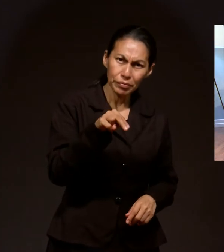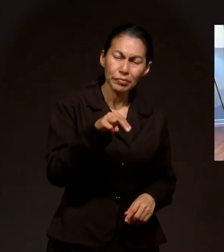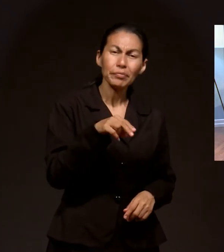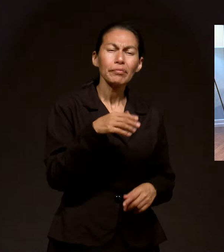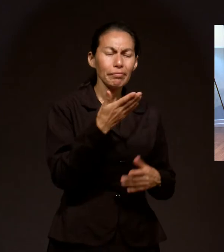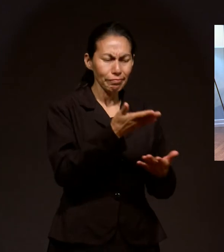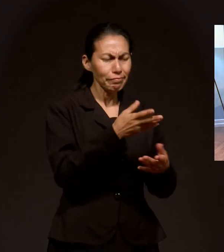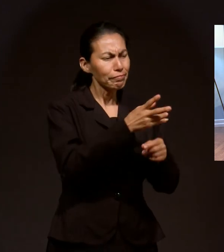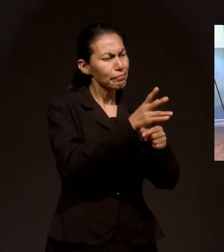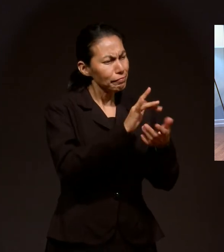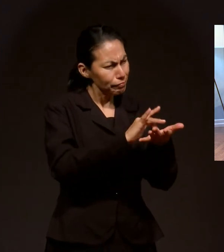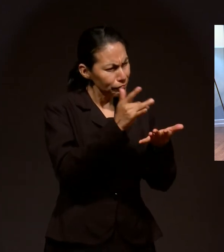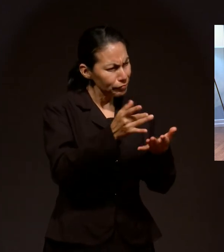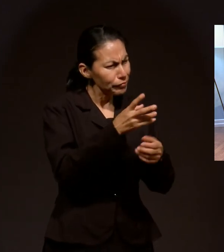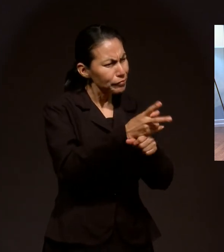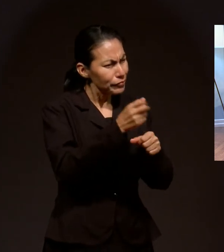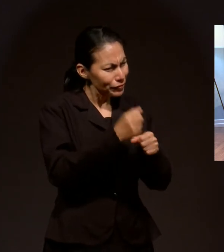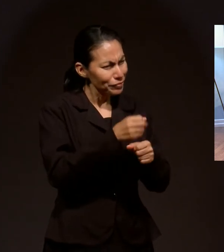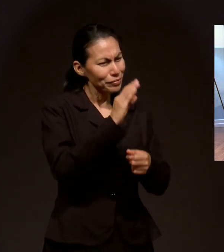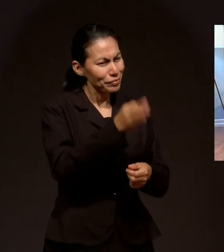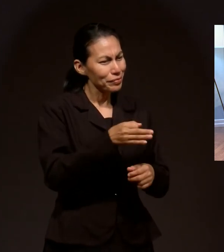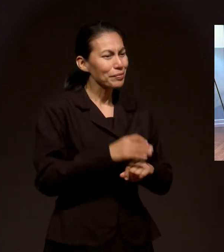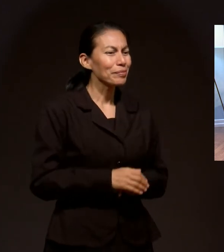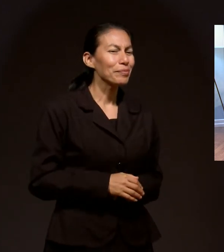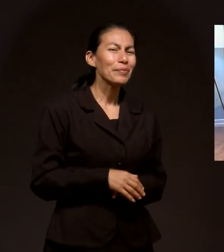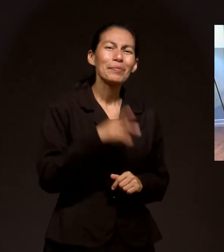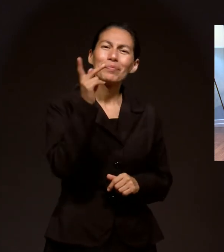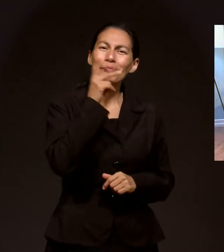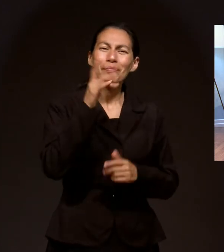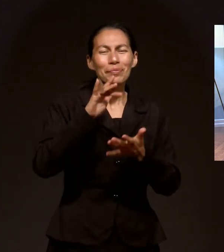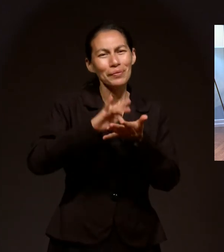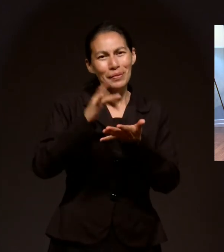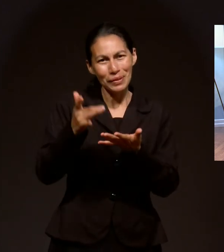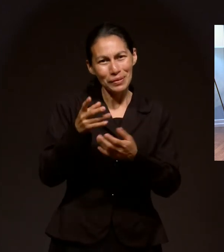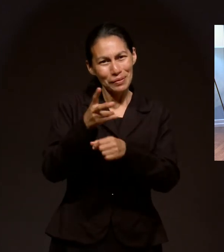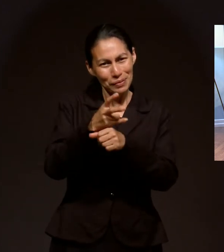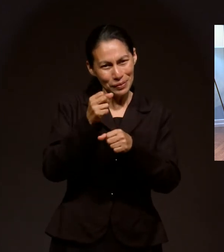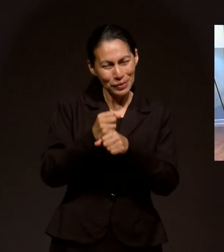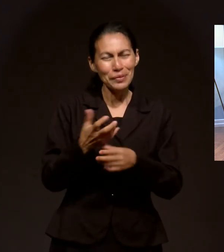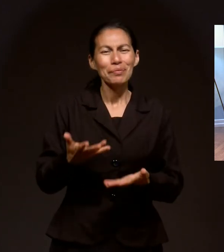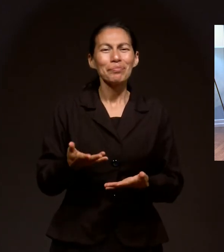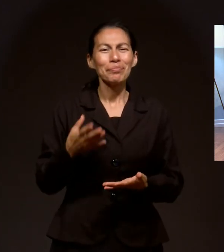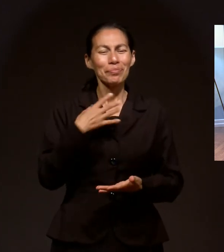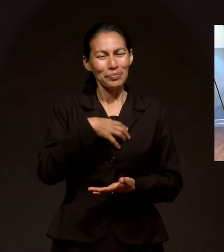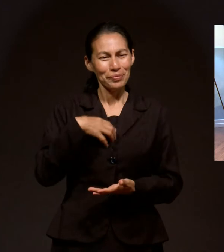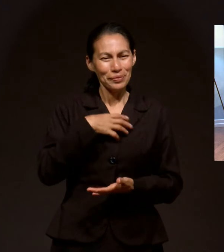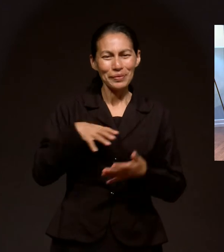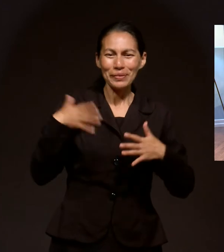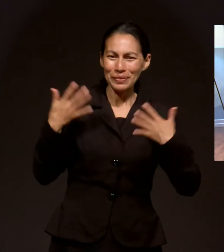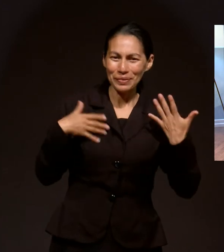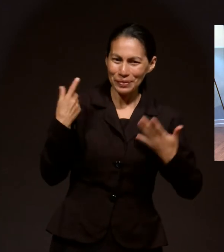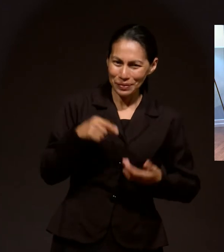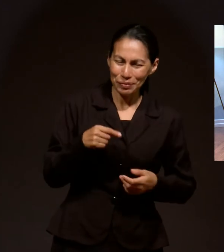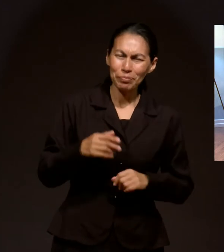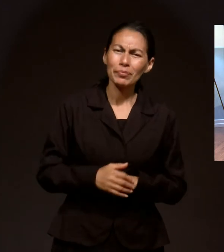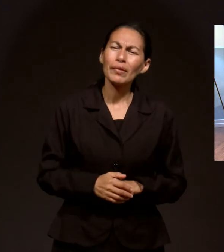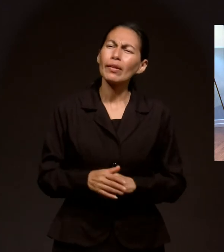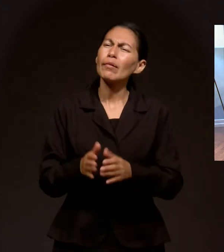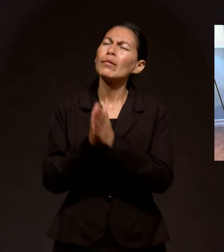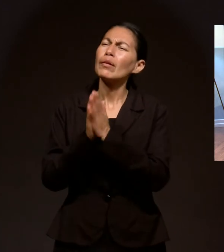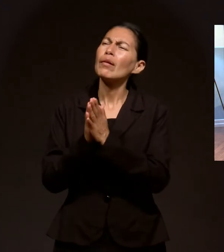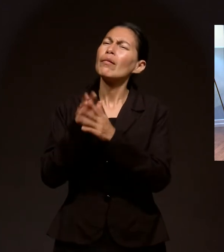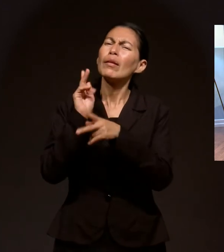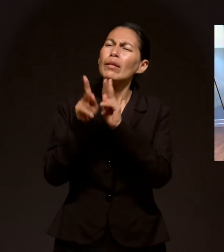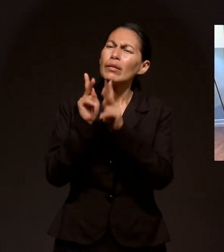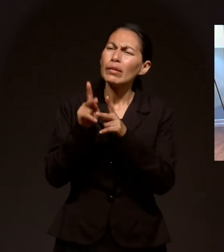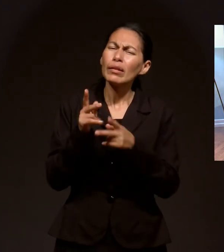por aceptar nuestra invitación. Gracias, Pastor, por la invitación. Estamos contentos de estar aquí. Cuéntanos algo de ti,